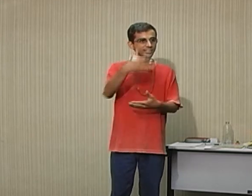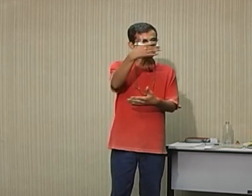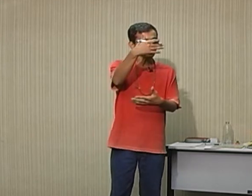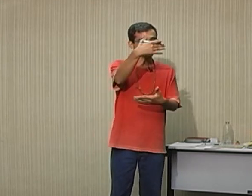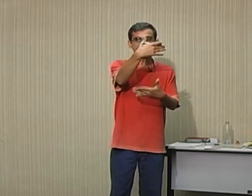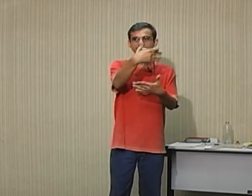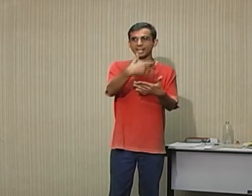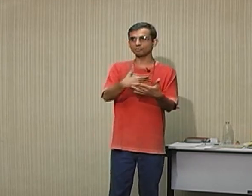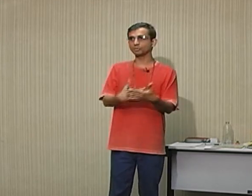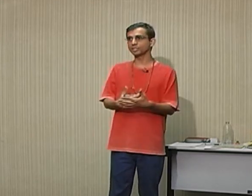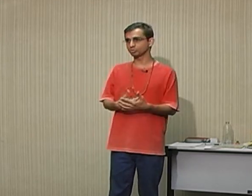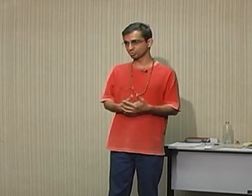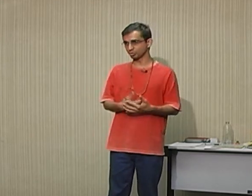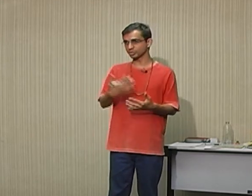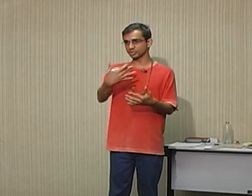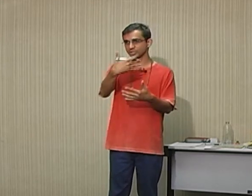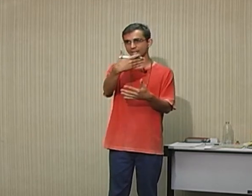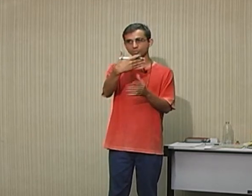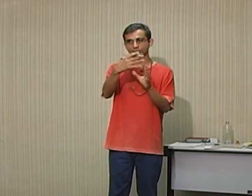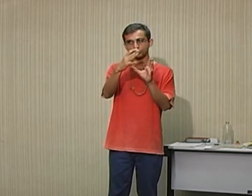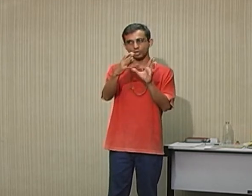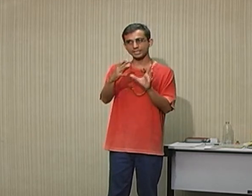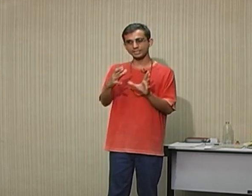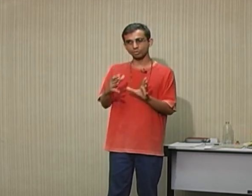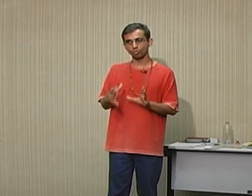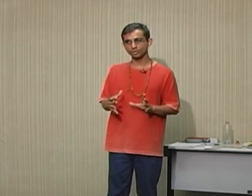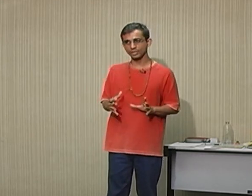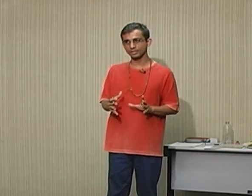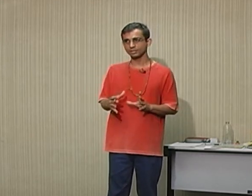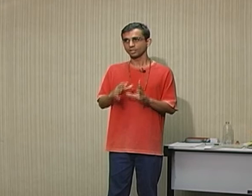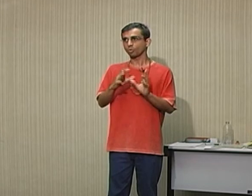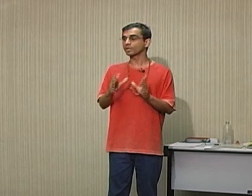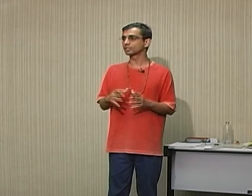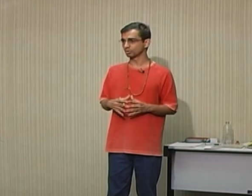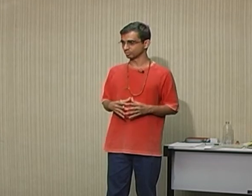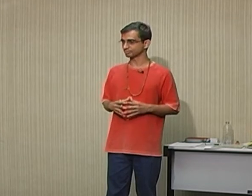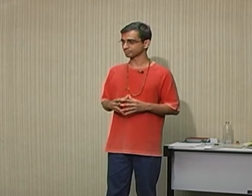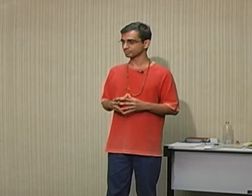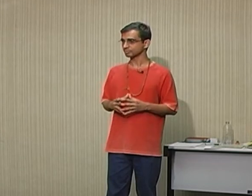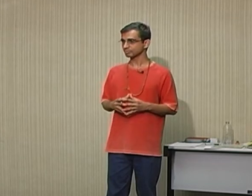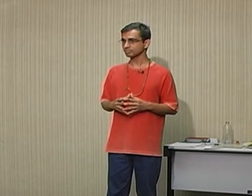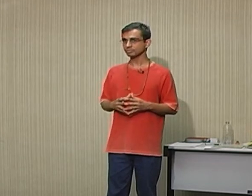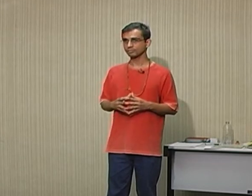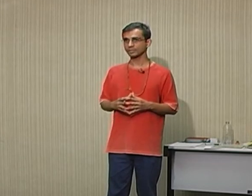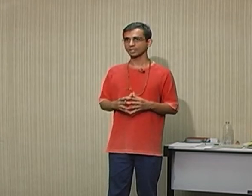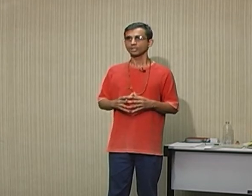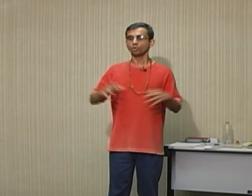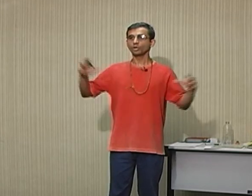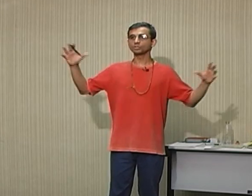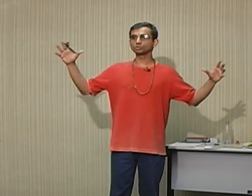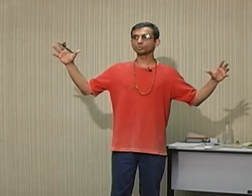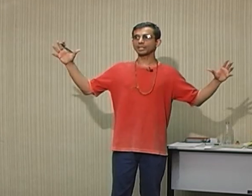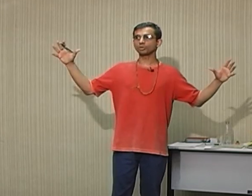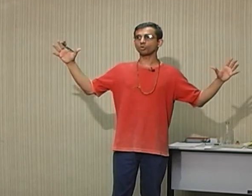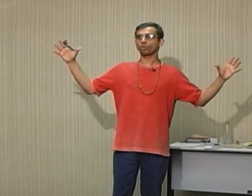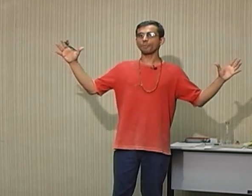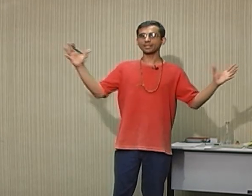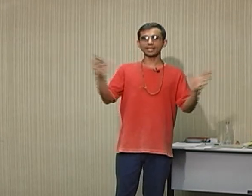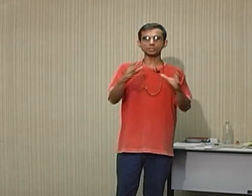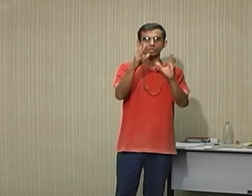escreve um resumo. Ou seja, escreve uma historinha curta com aquilo. O resumo é em compactar a história